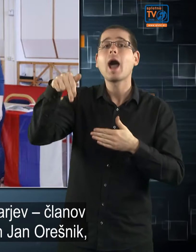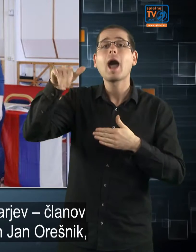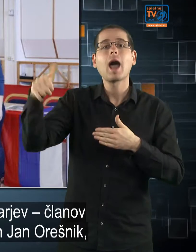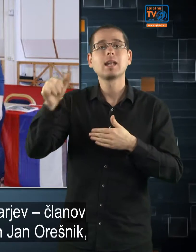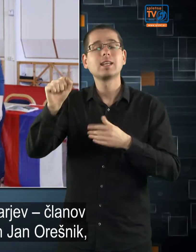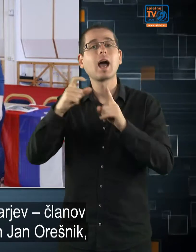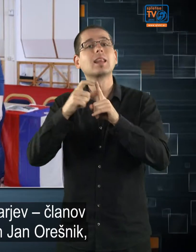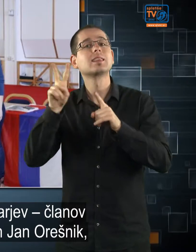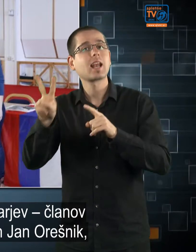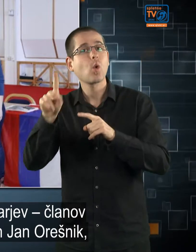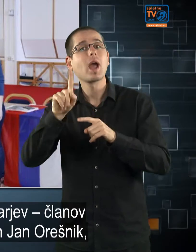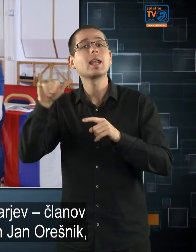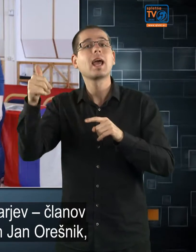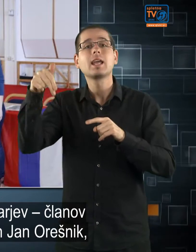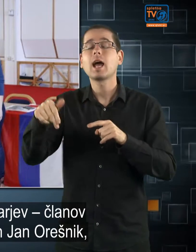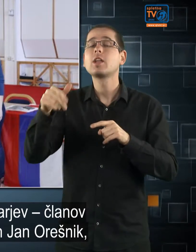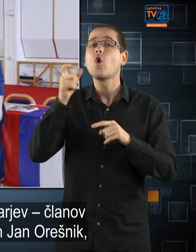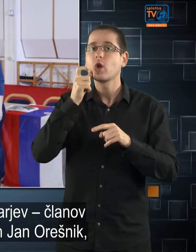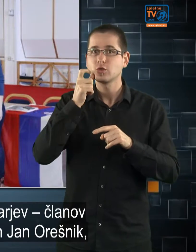Anja Drev in Jano Rešnik.